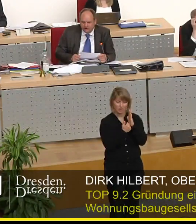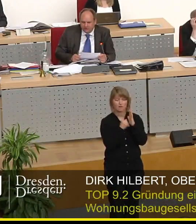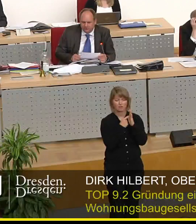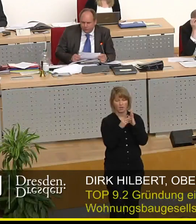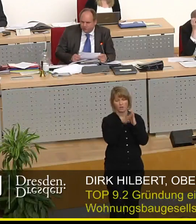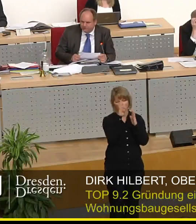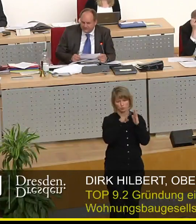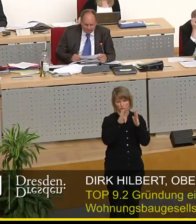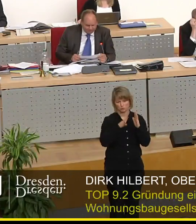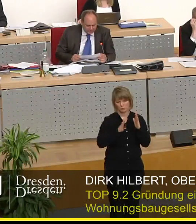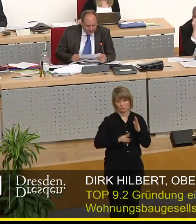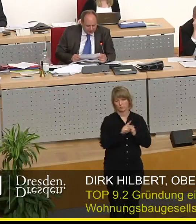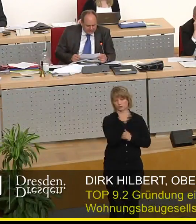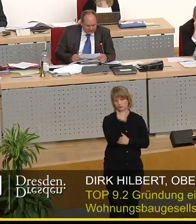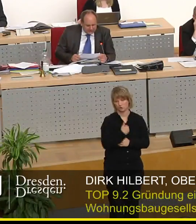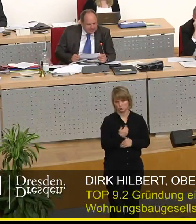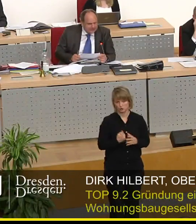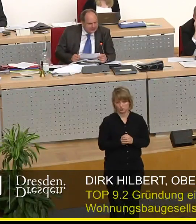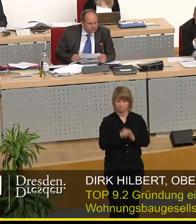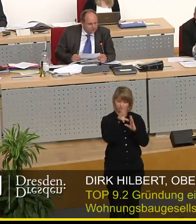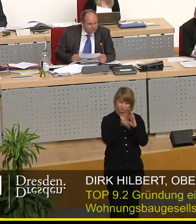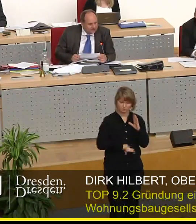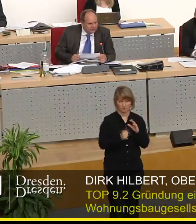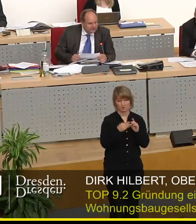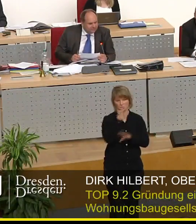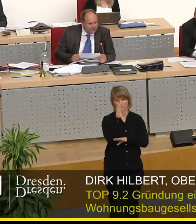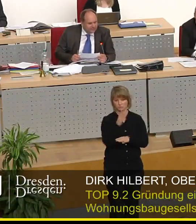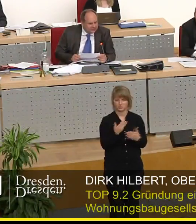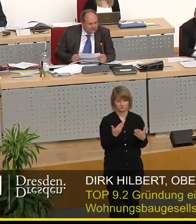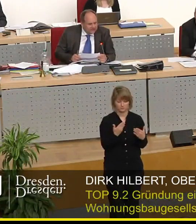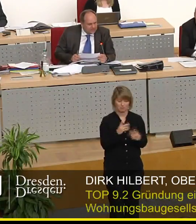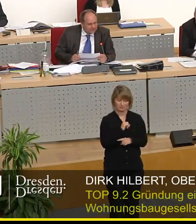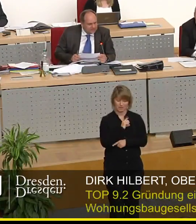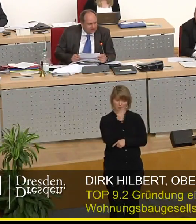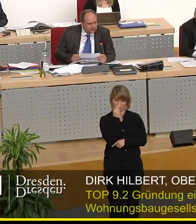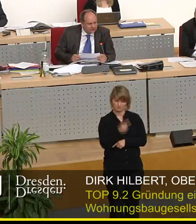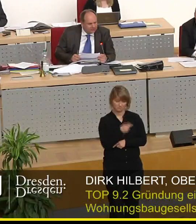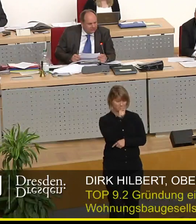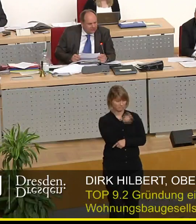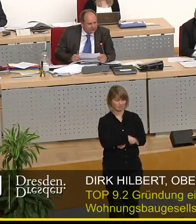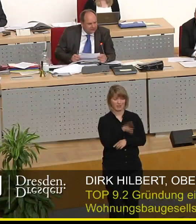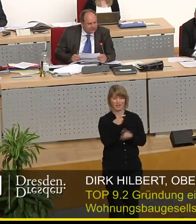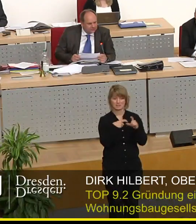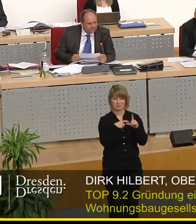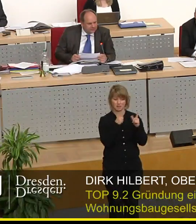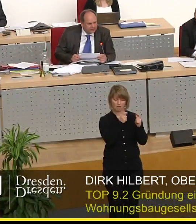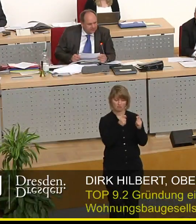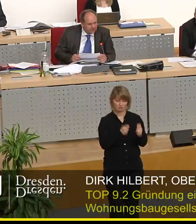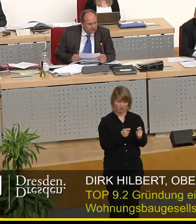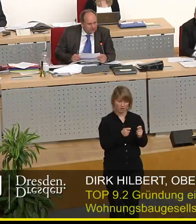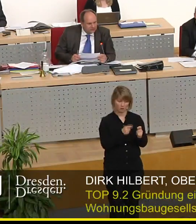gewünscht gewesen ich sehe es so dass wenn der SPD Antrag eine Mehrheit